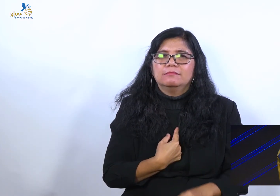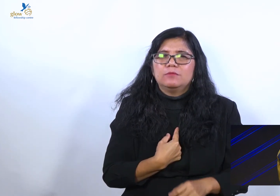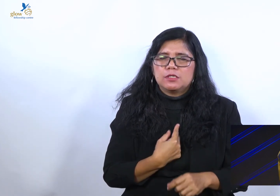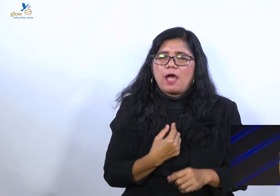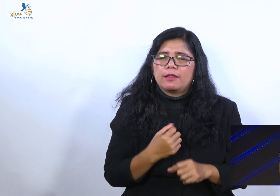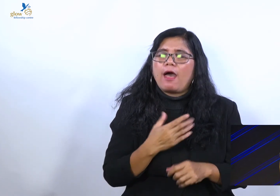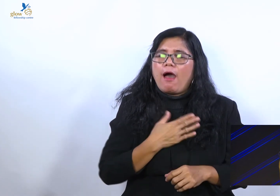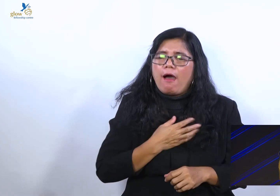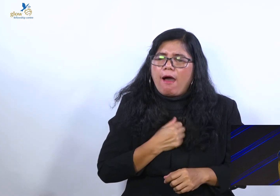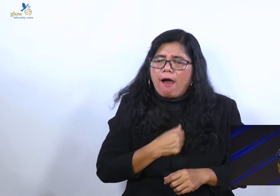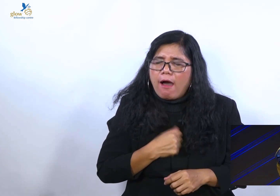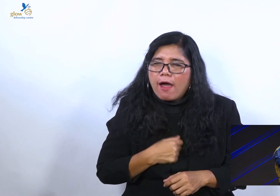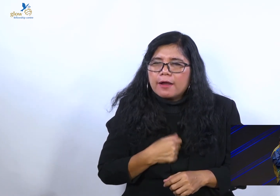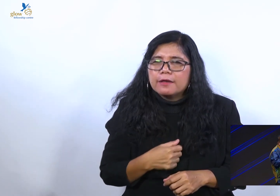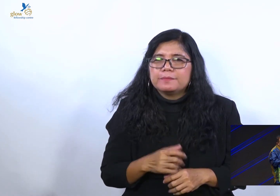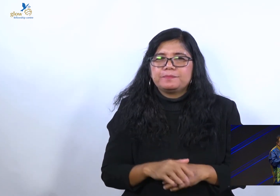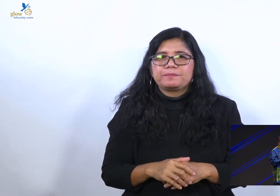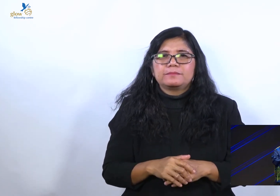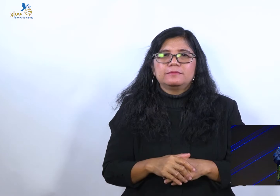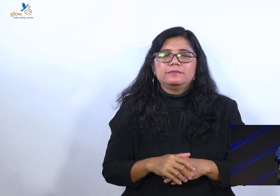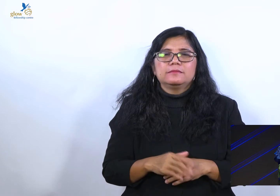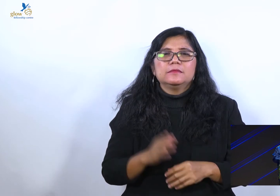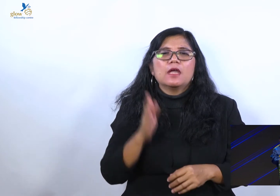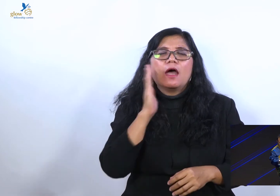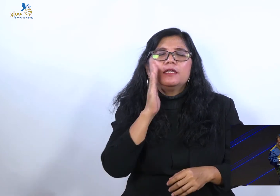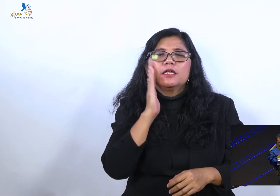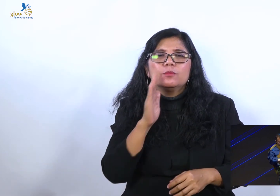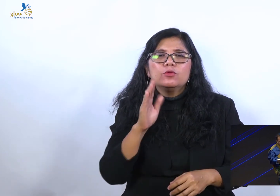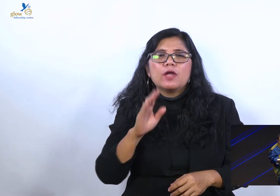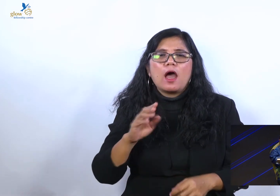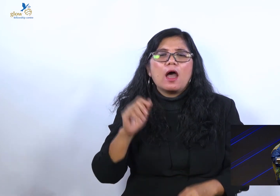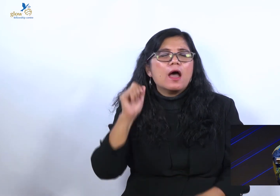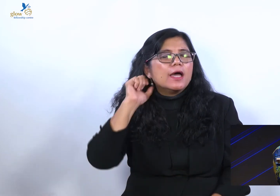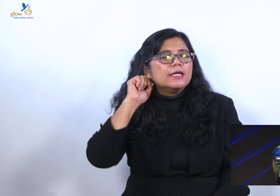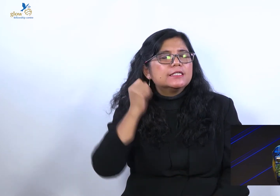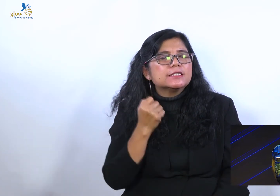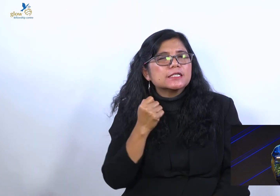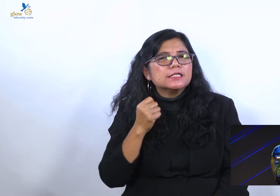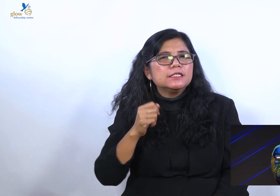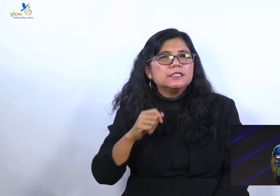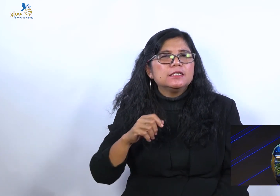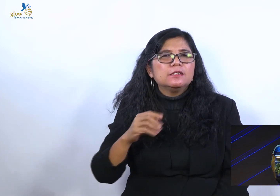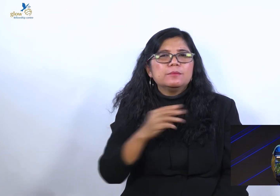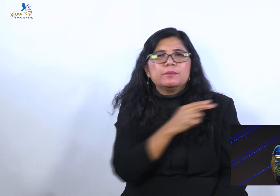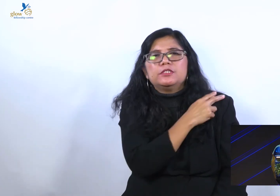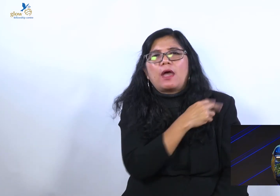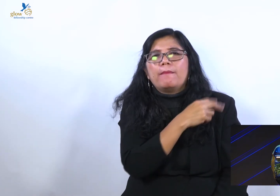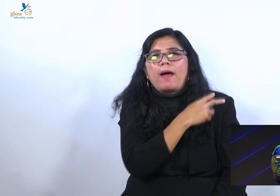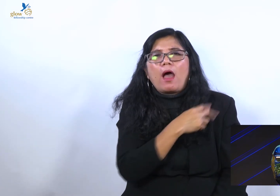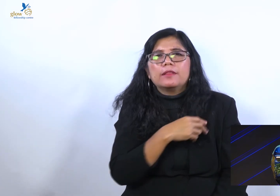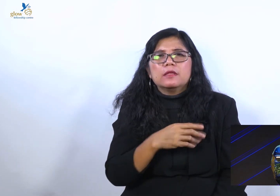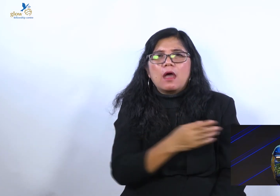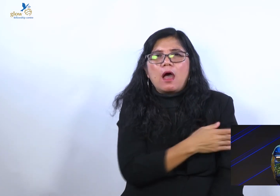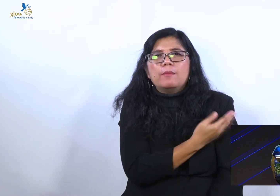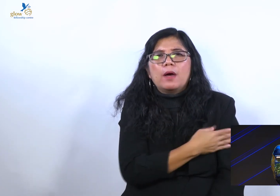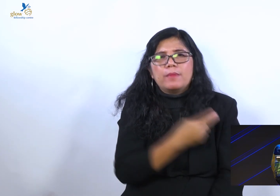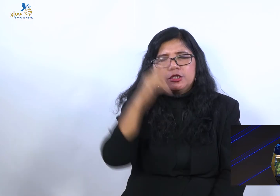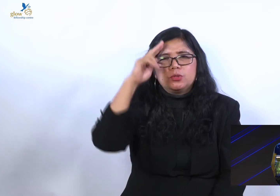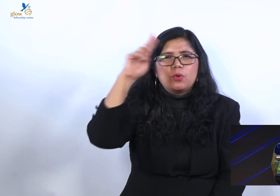Setiap pengusaha. Setiap suami. Setiap istri. Setiap pensiunan. Setiap pejabat. Setiap hambat Tuhan.